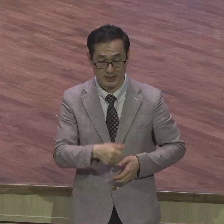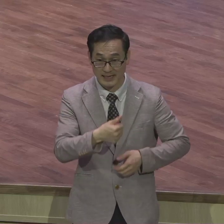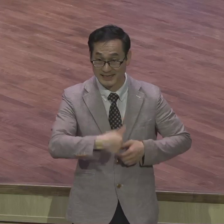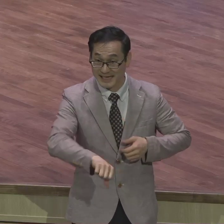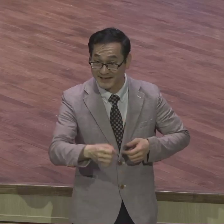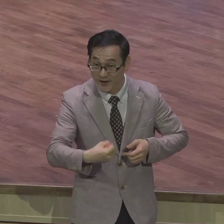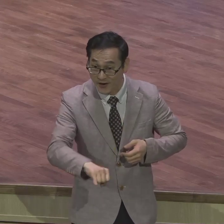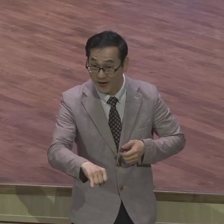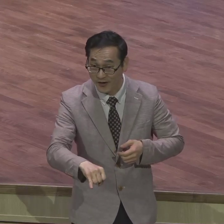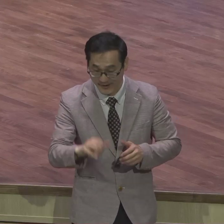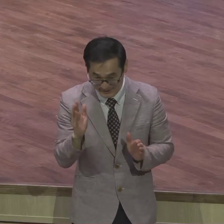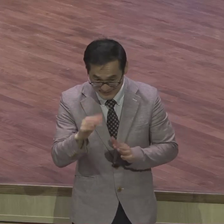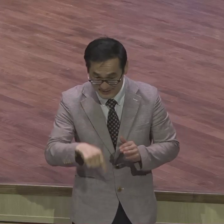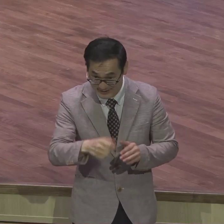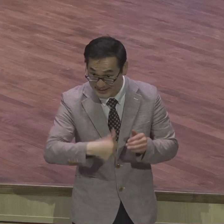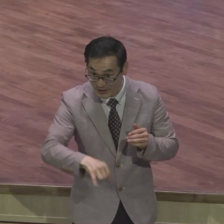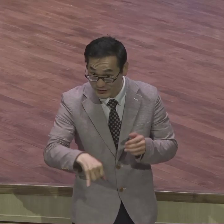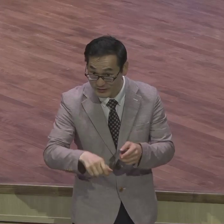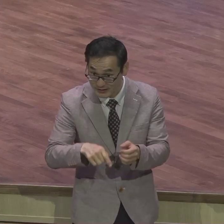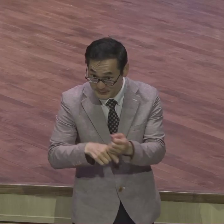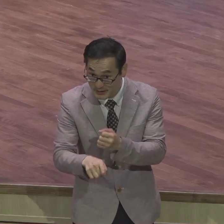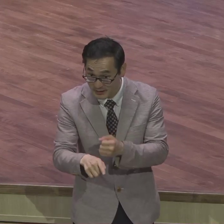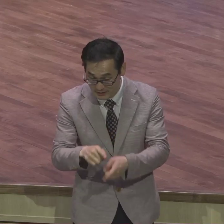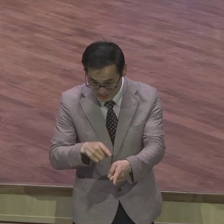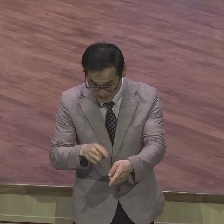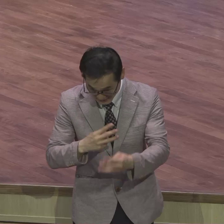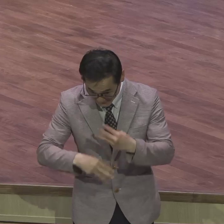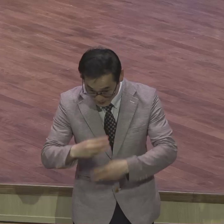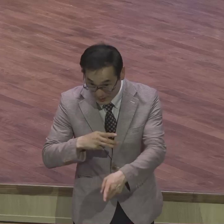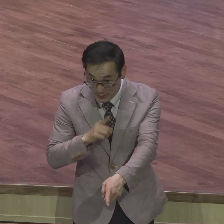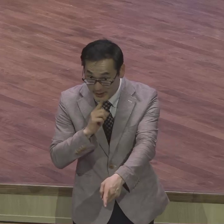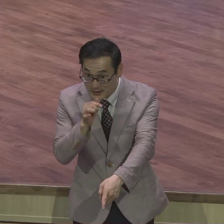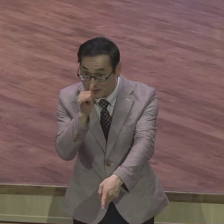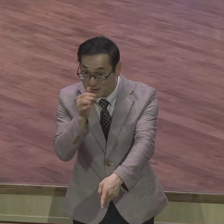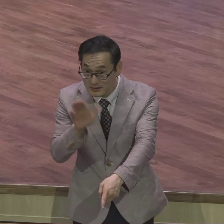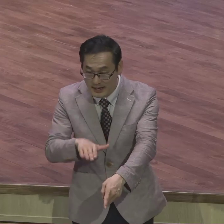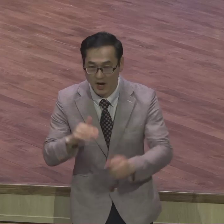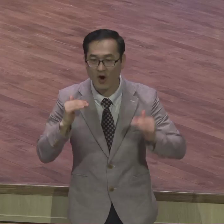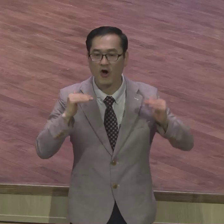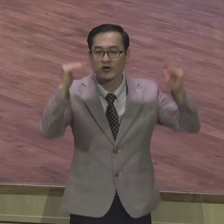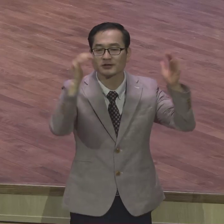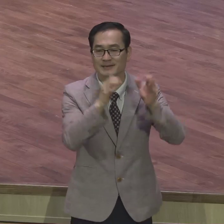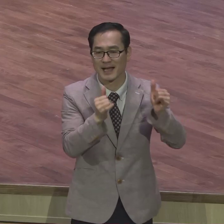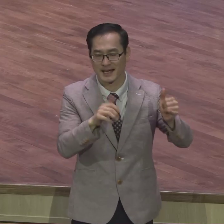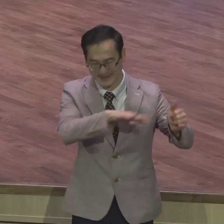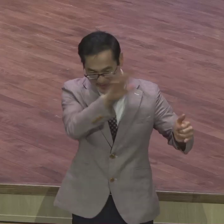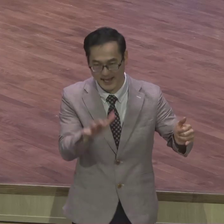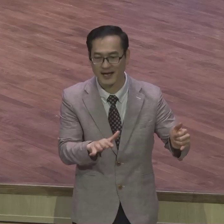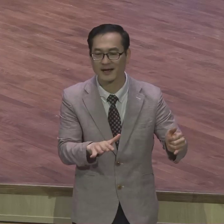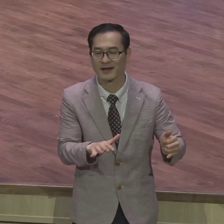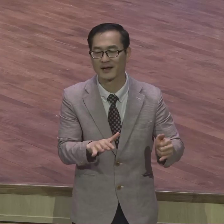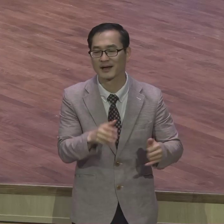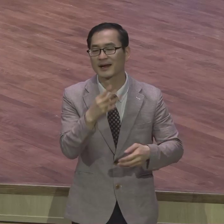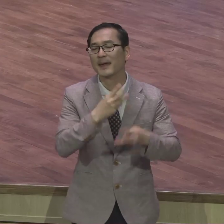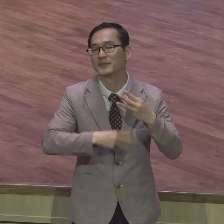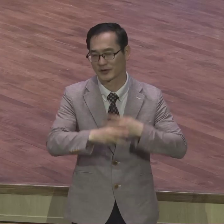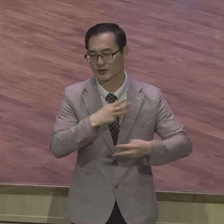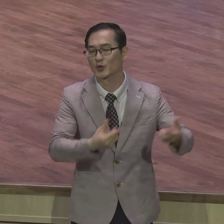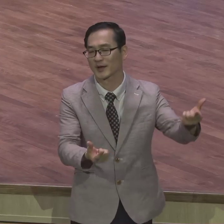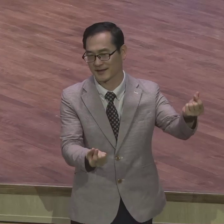사용하고 있는데 사실은 은약 잡은 어른들도 이 시대에 랩너트에요 랩너트 남은자요